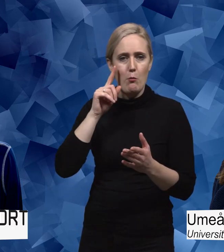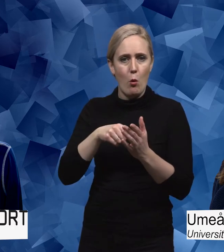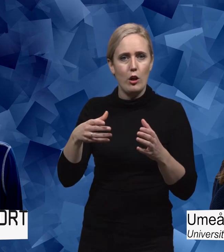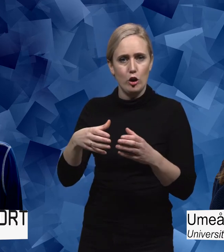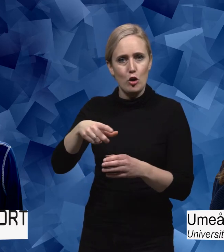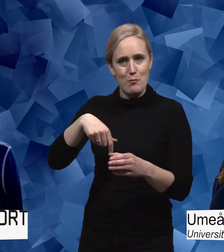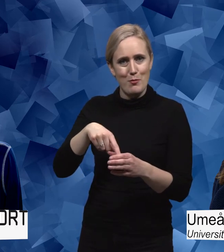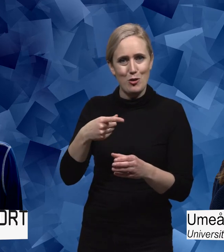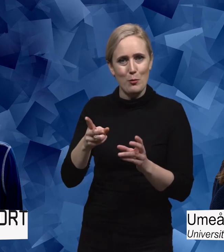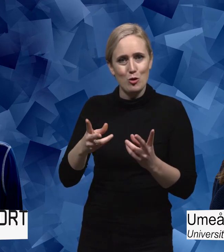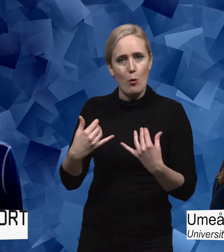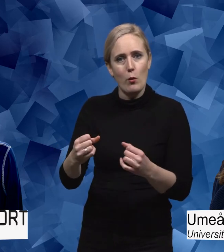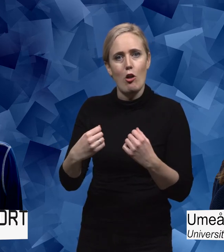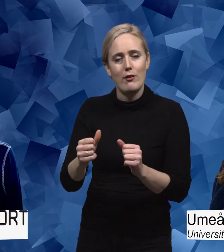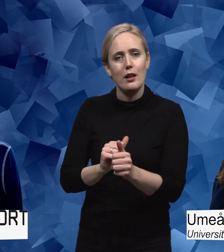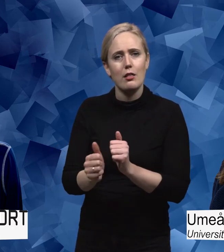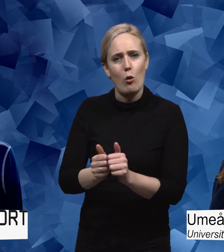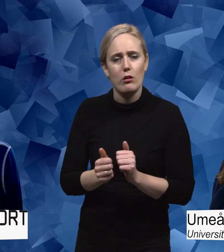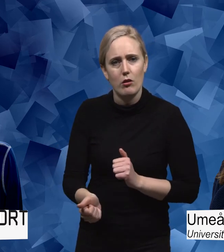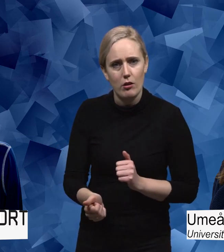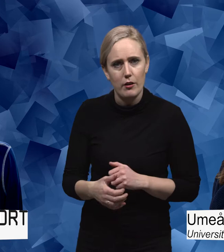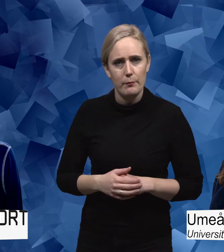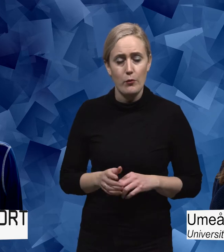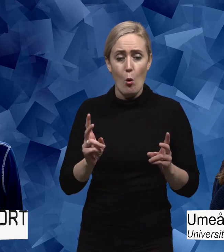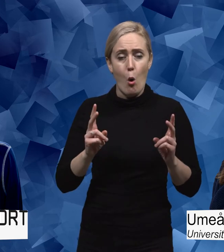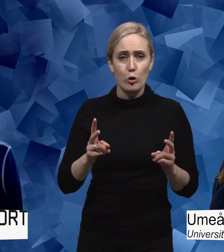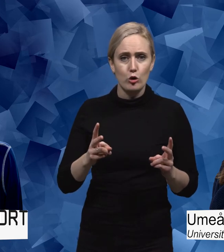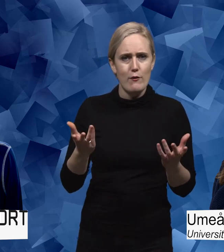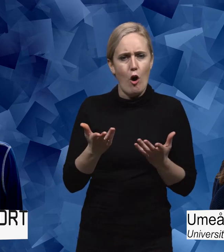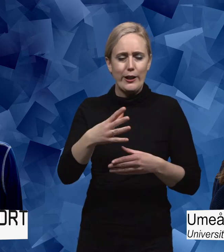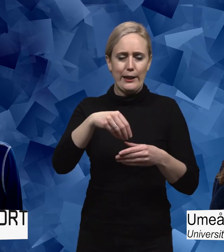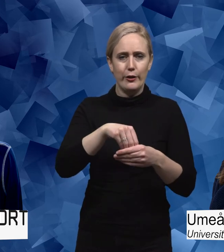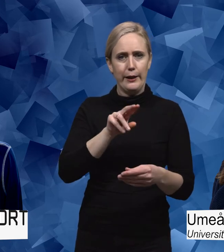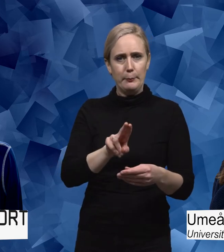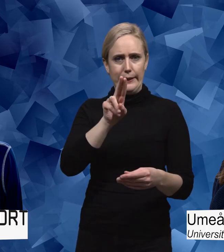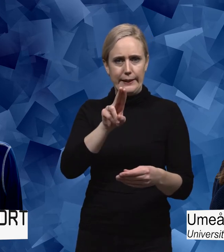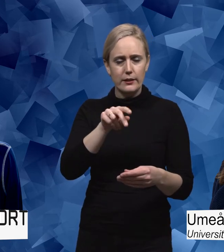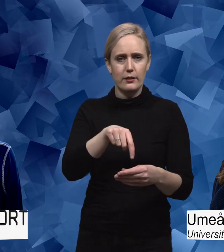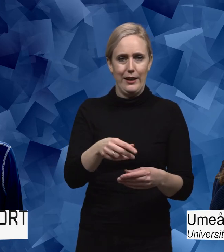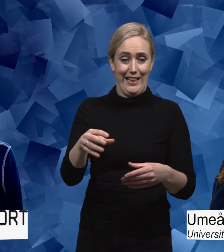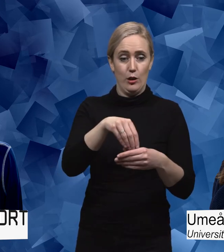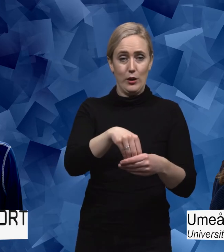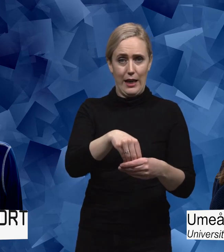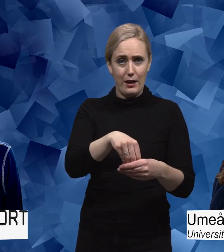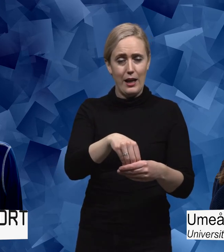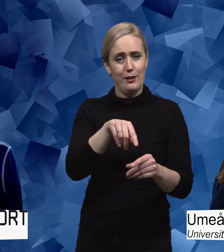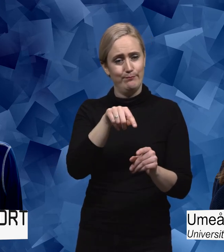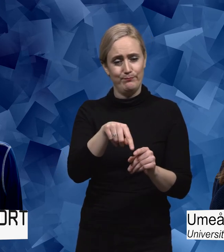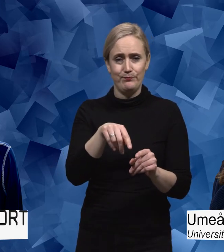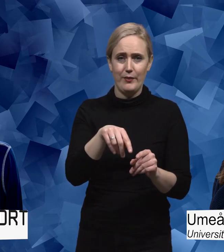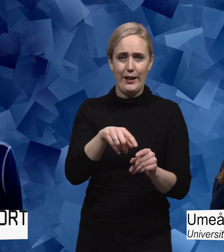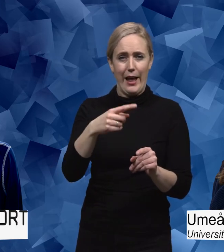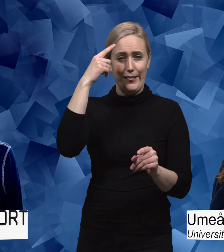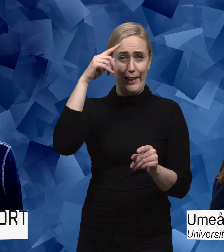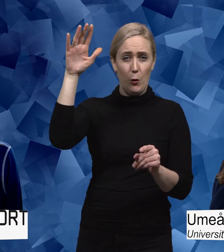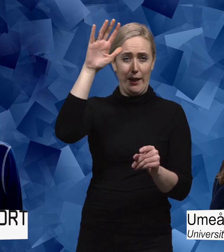allra viktigast, det vill säga utövarna. Sen också att förhålla sig till inkludering. Vad det egentligen är. är ju en sak att prata om inkludering som